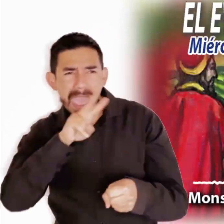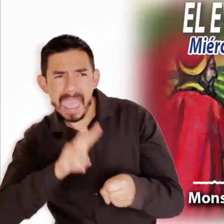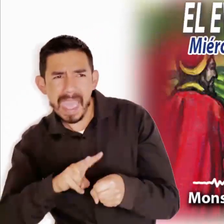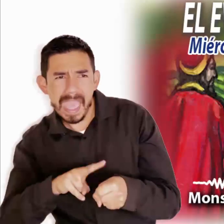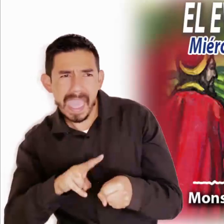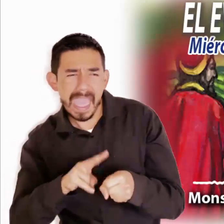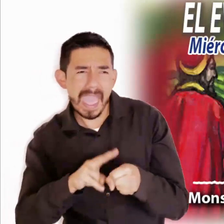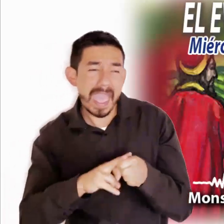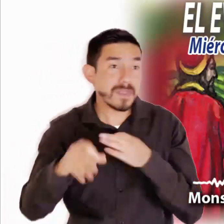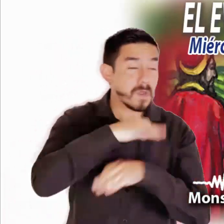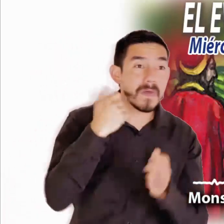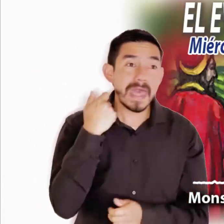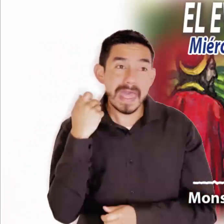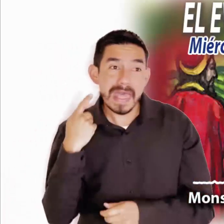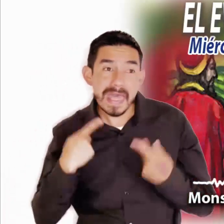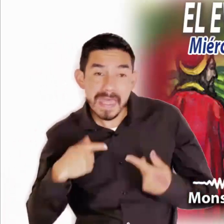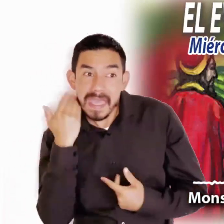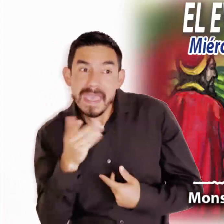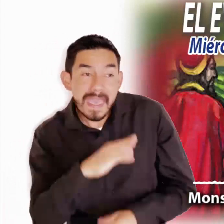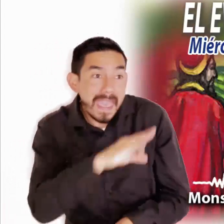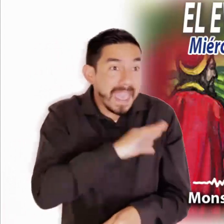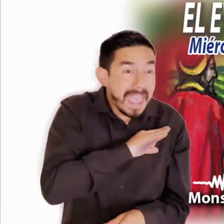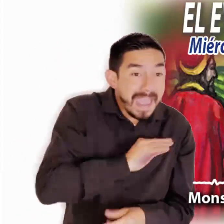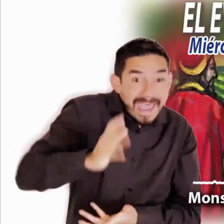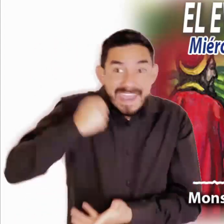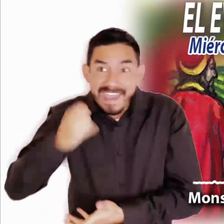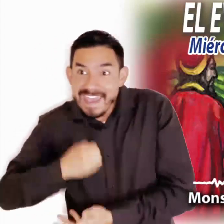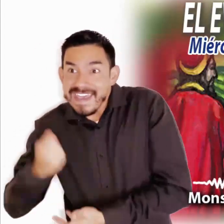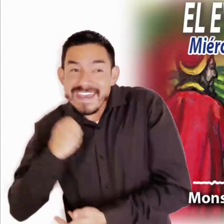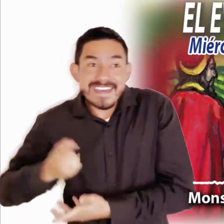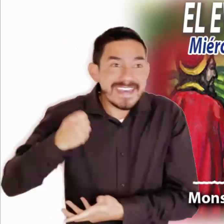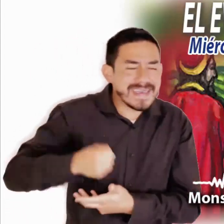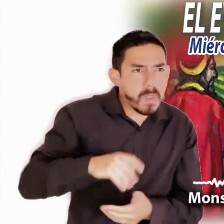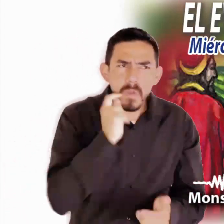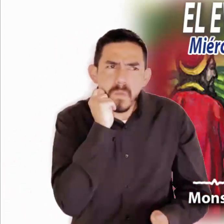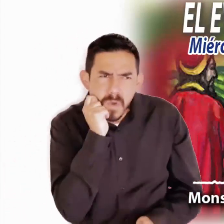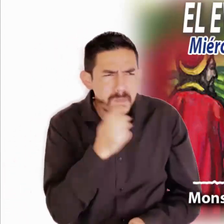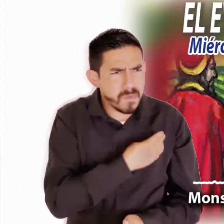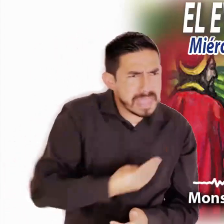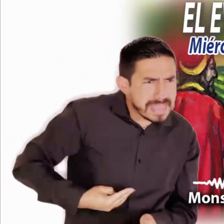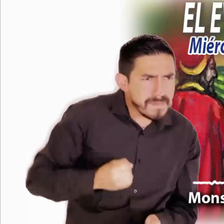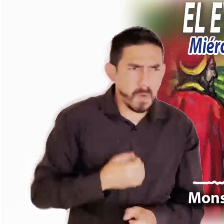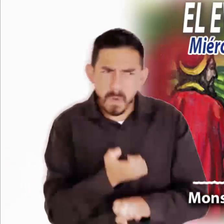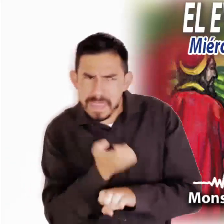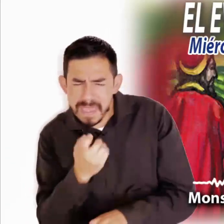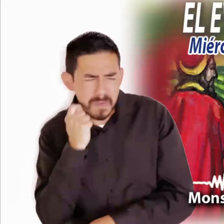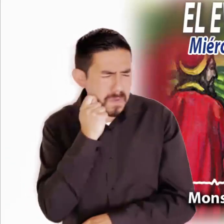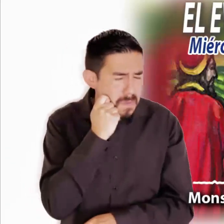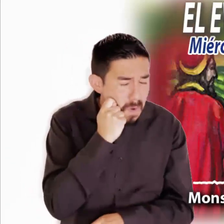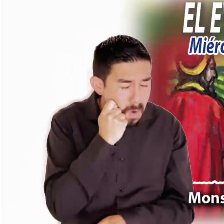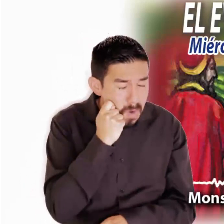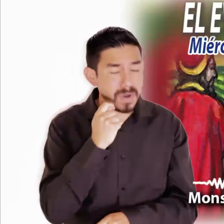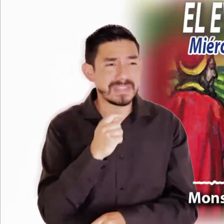ejercencia política que causa la búsqueda de candidatos a nuevos puestos de gobierno, tanto municipales, estatales o